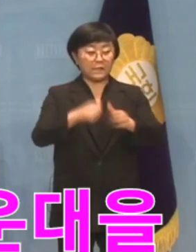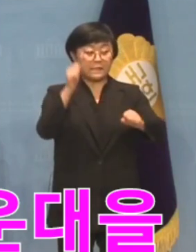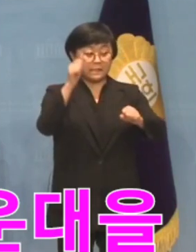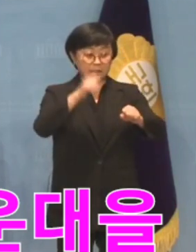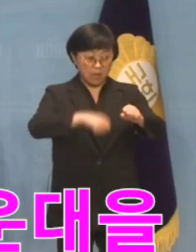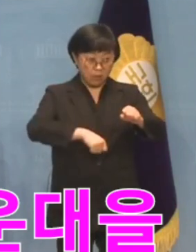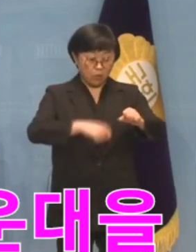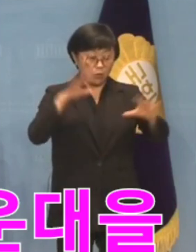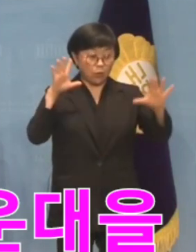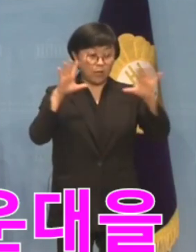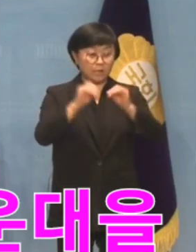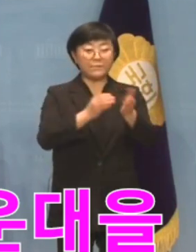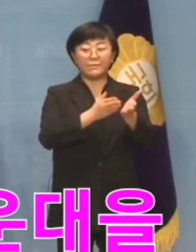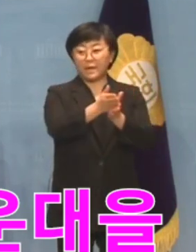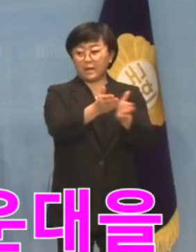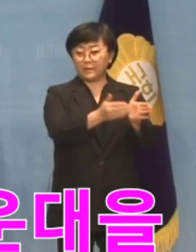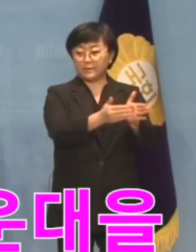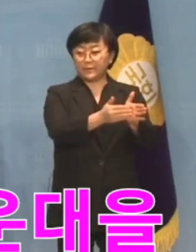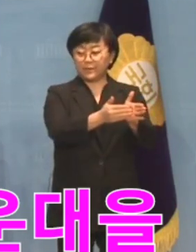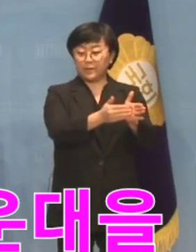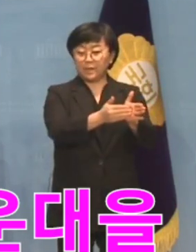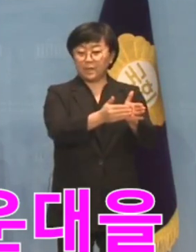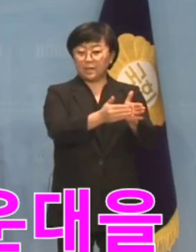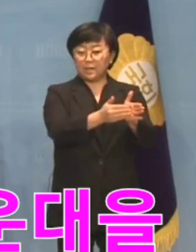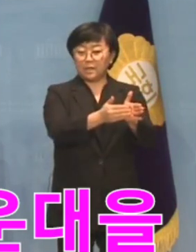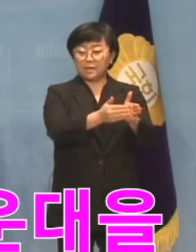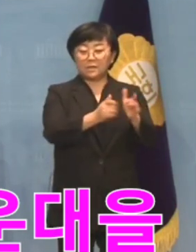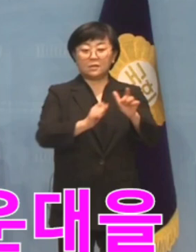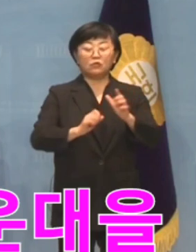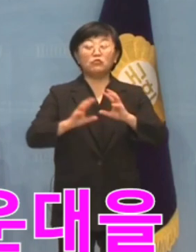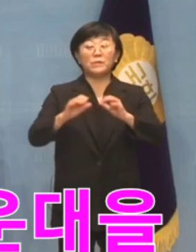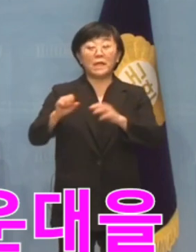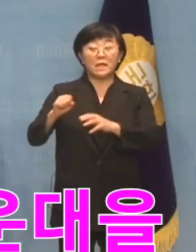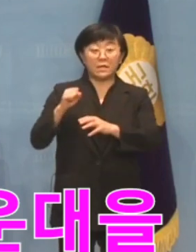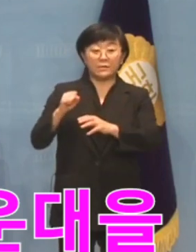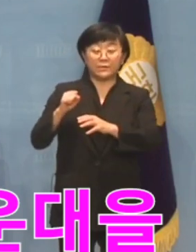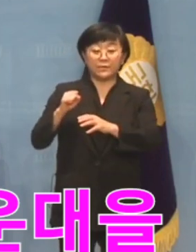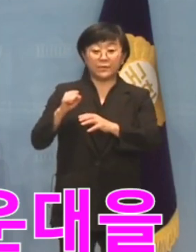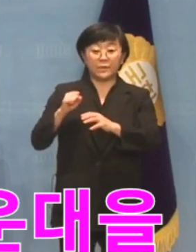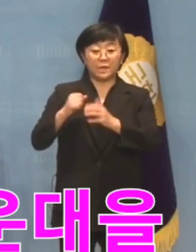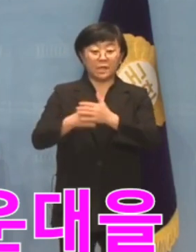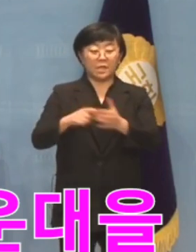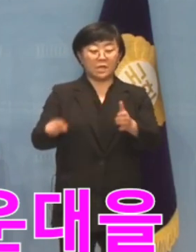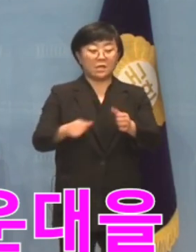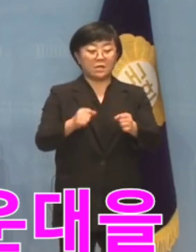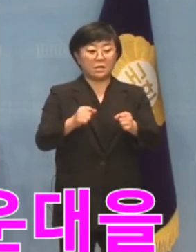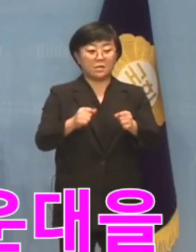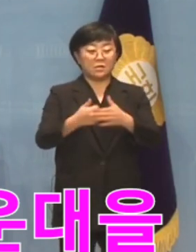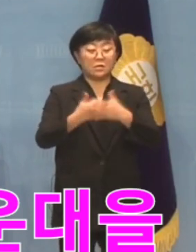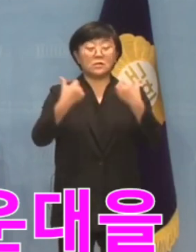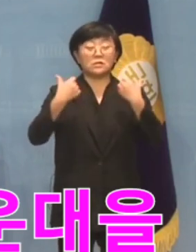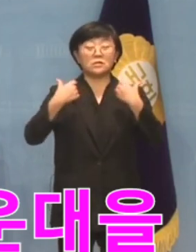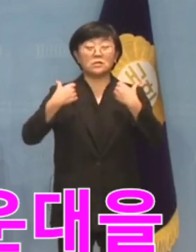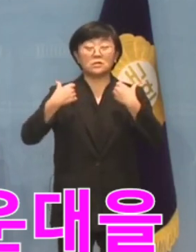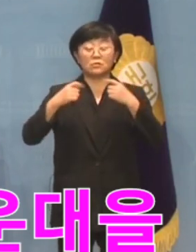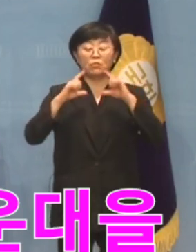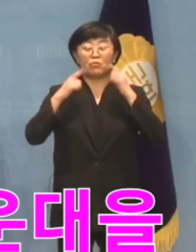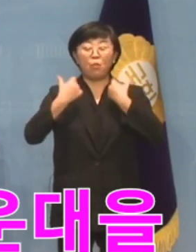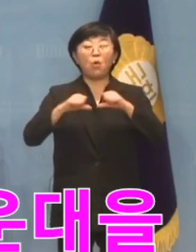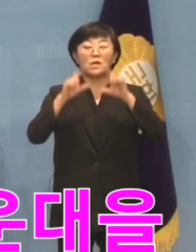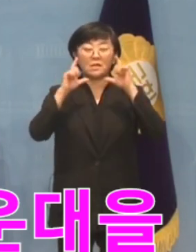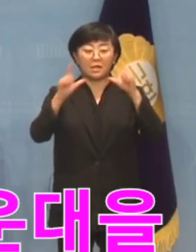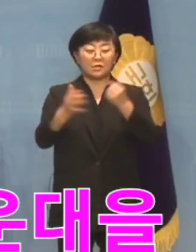가결되었습니다. 다시 후에 국민의힘 의원은 불체포특권 포기를 선언한 가운데